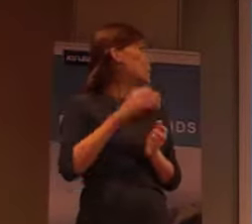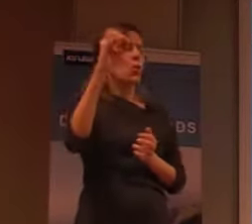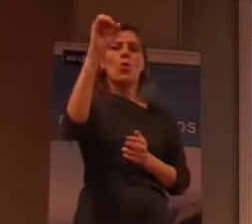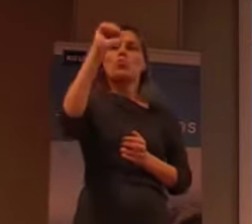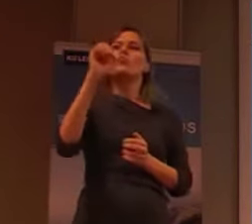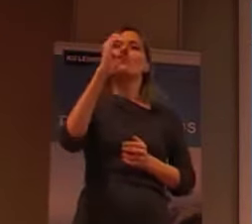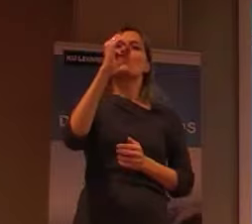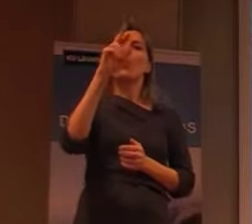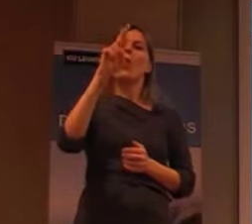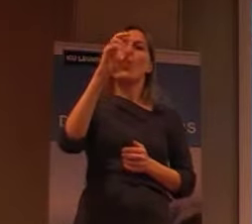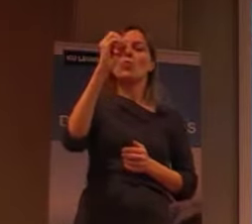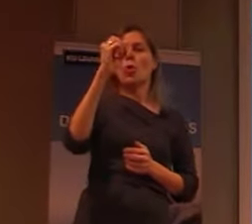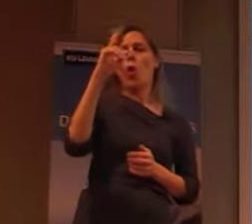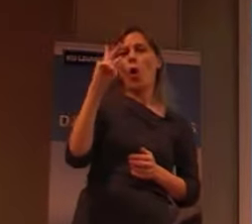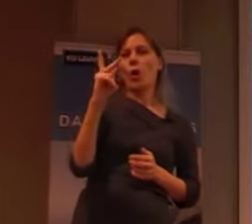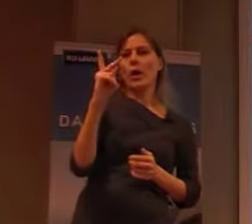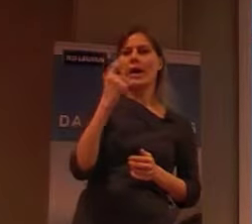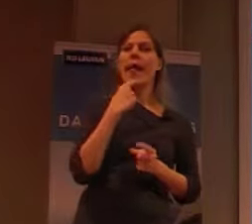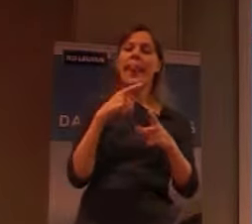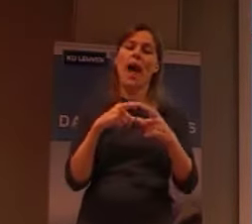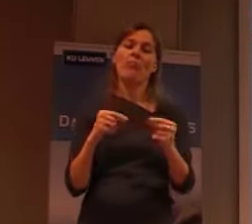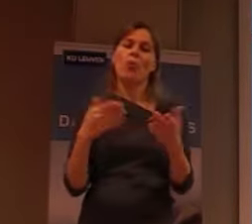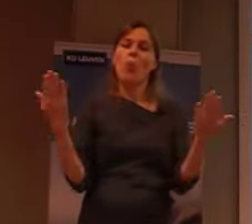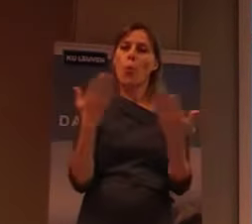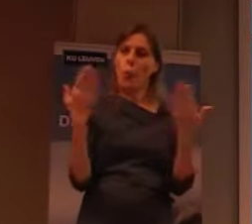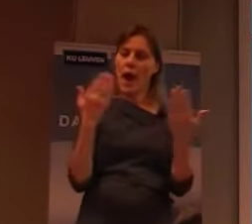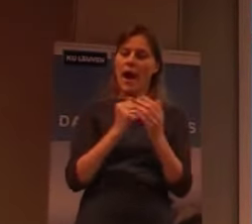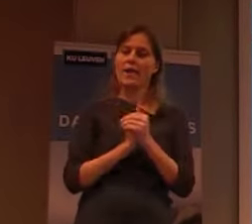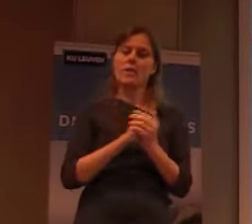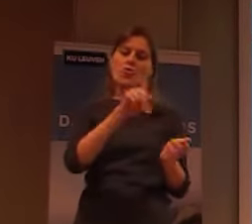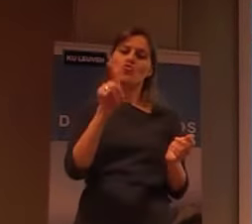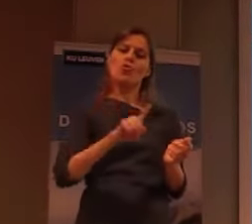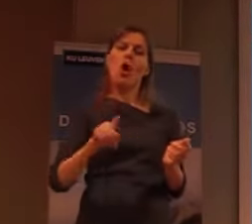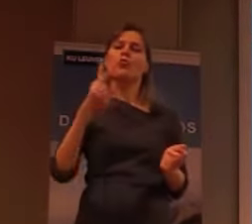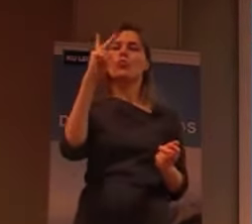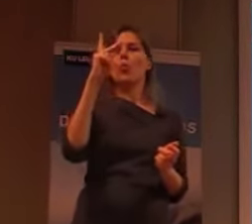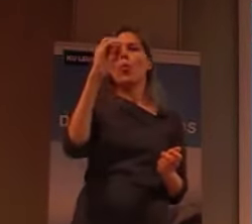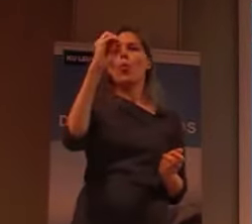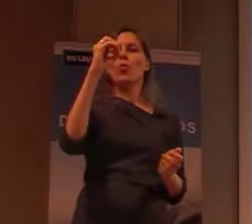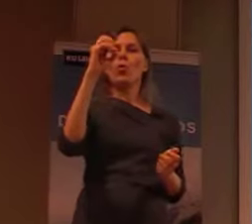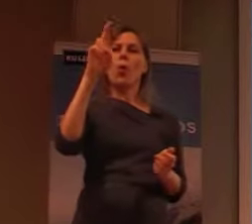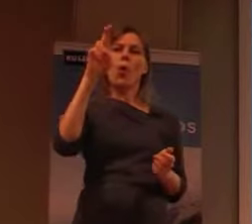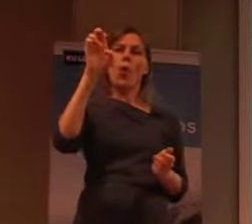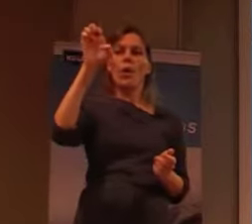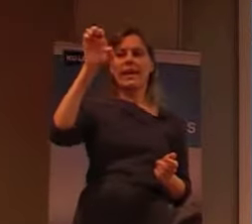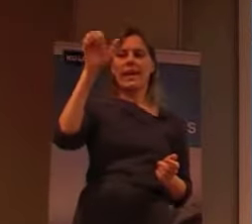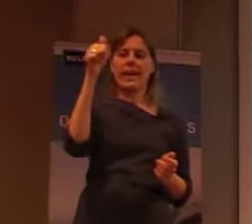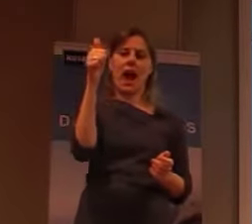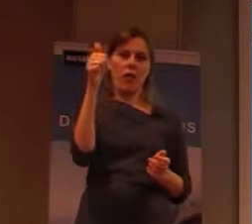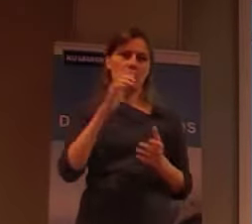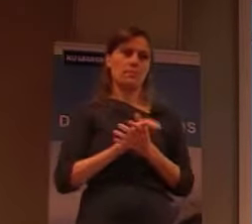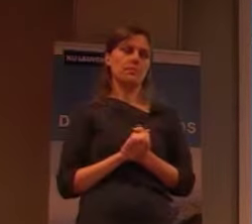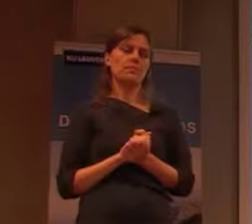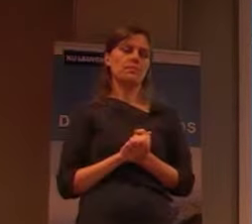Island is in Zuid-Korea. En dit is ook een specifieke eiland waarop mensen